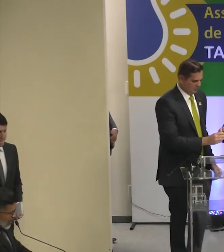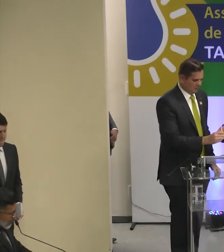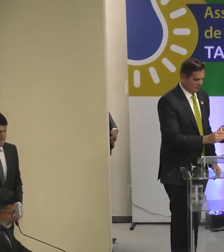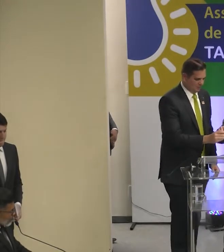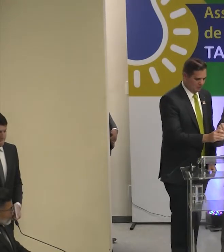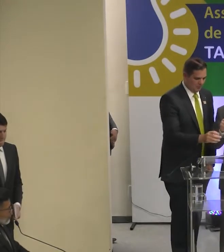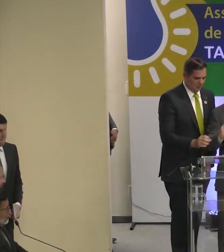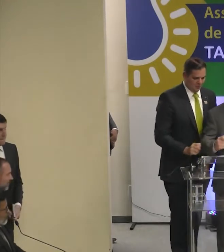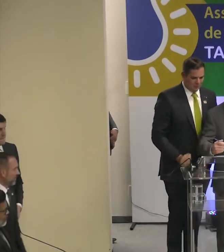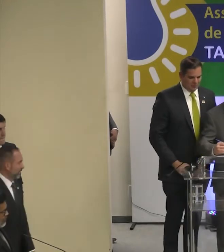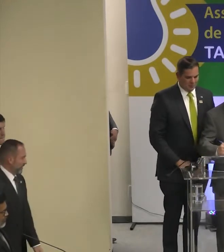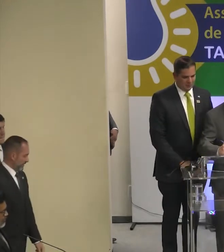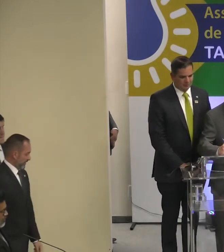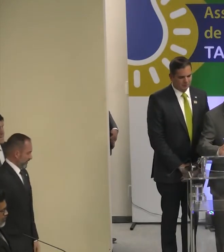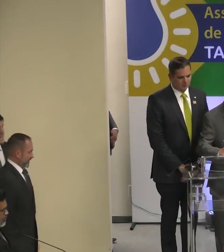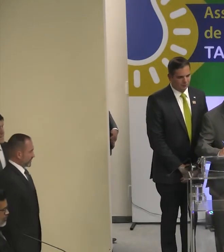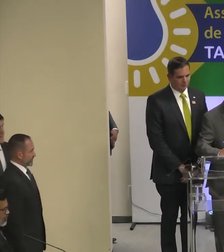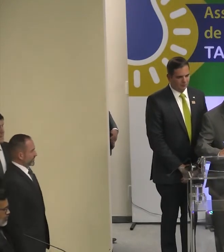social.